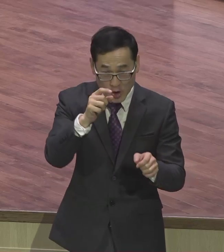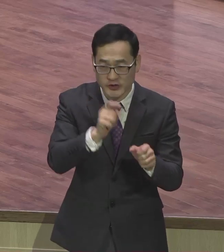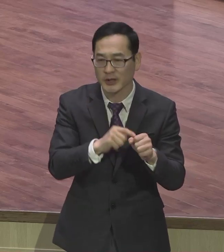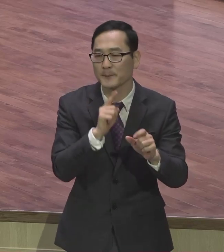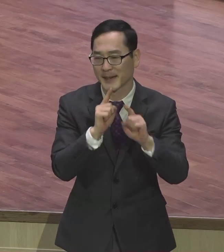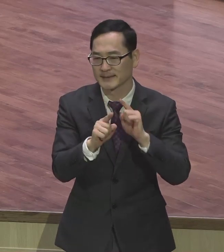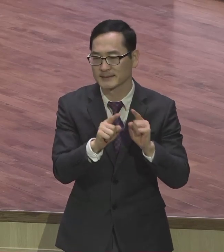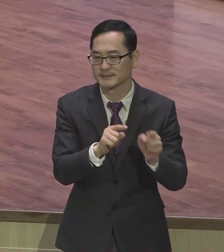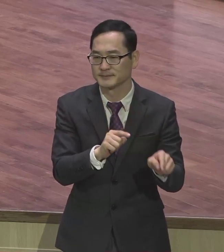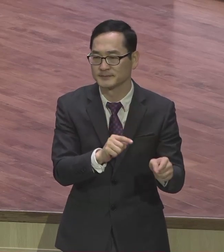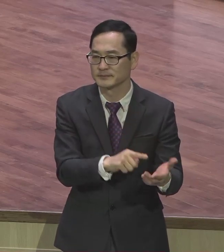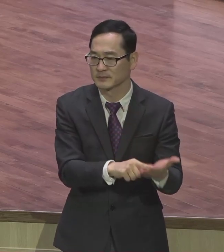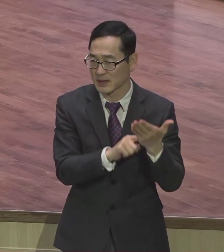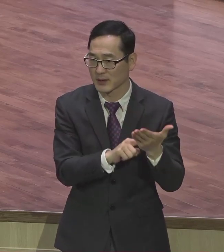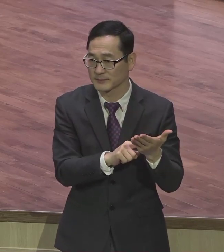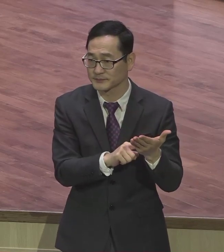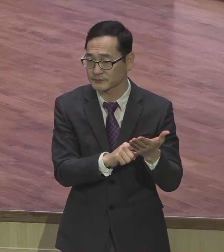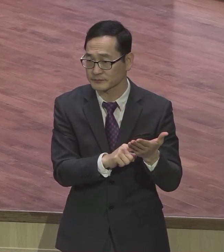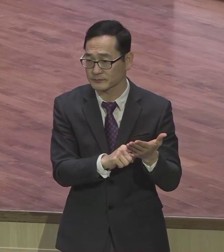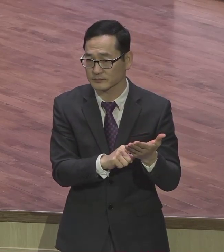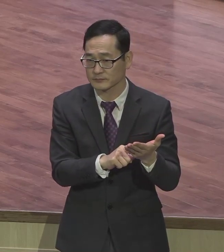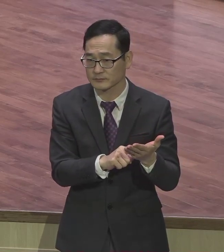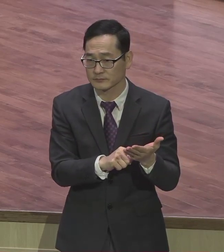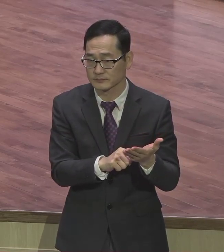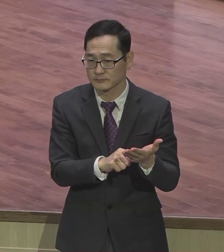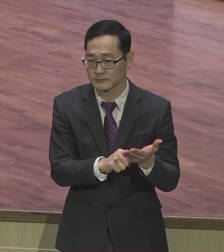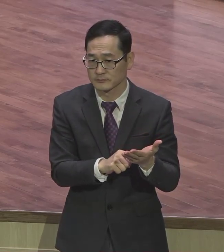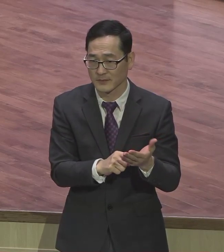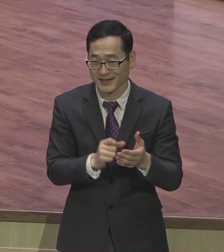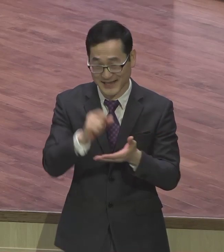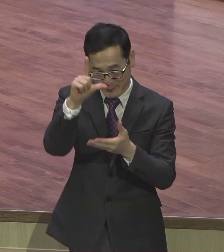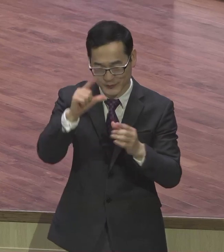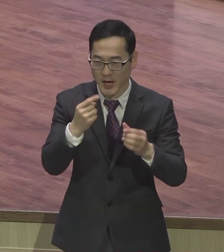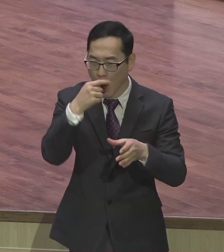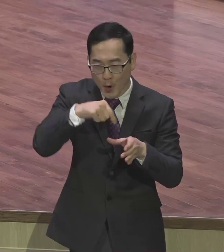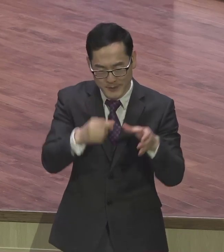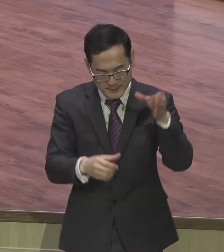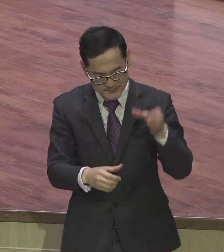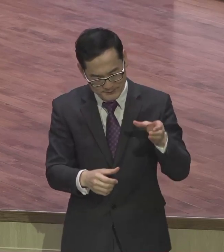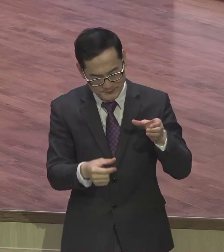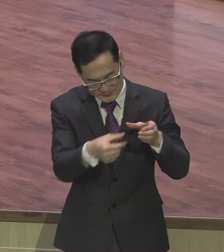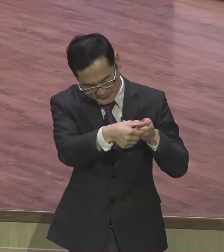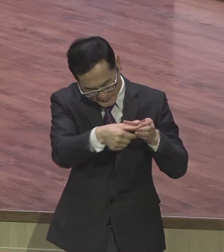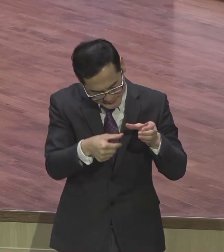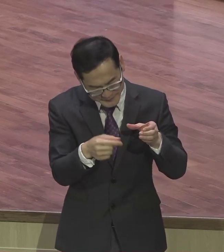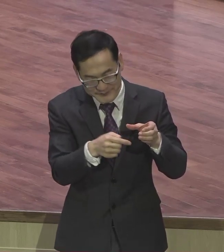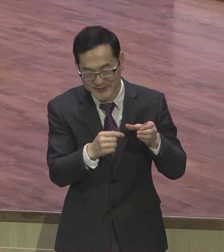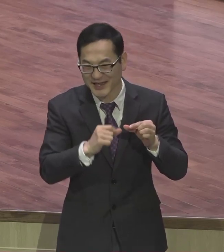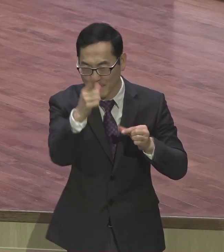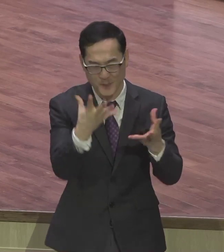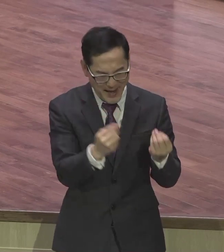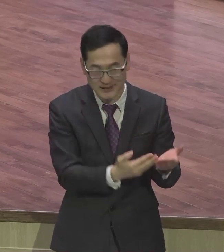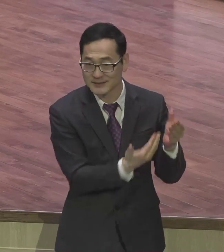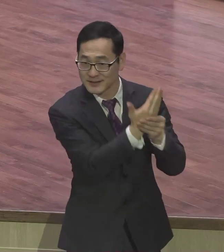가장 대표적인 커피잔 구절이 뭐예요 빌리포 사장 13절이에요 내게